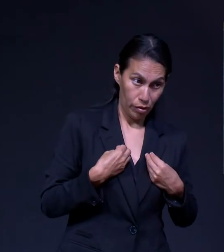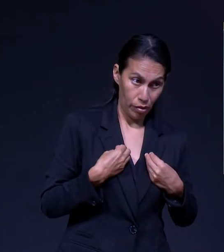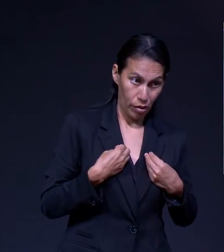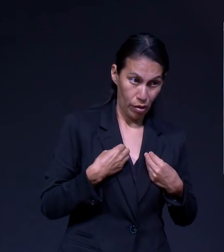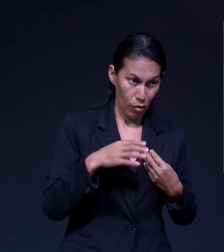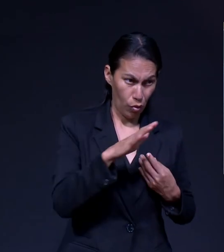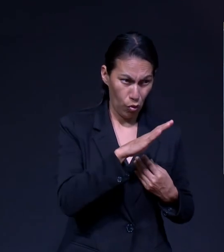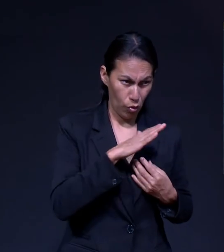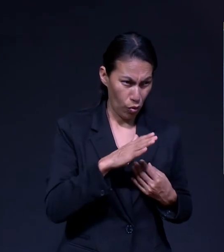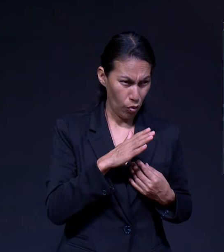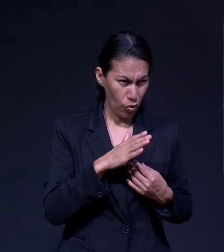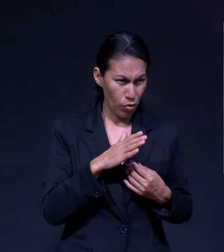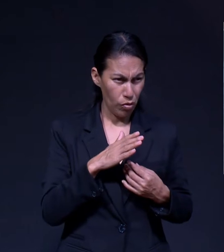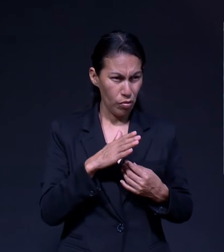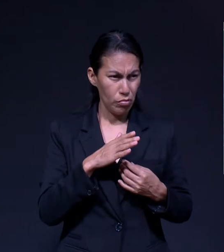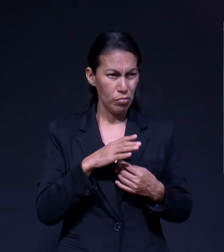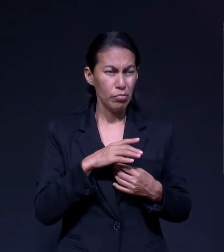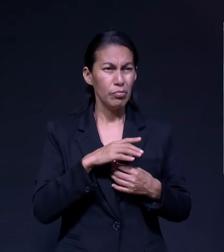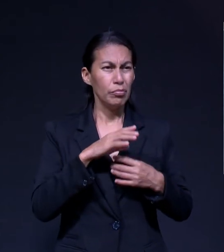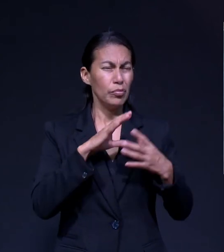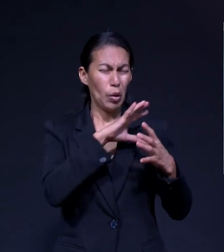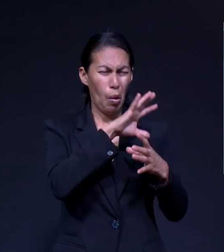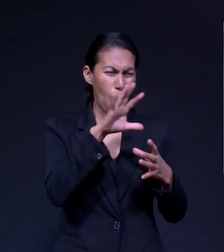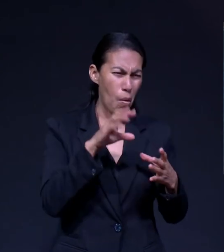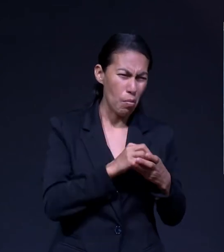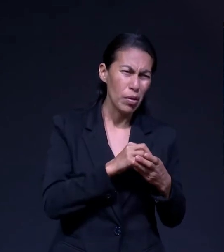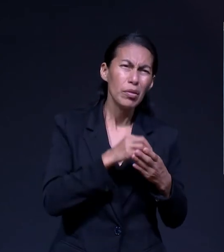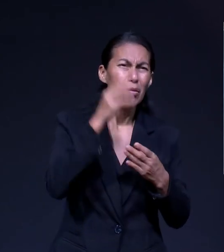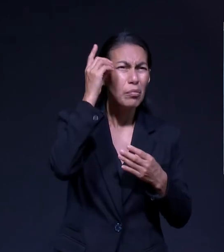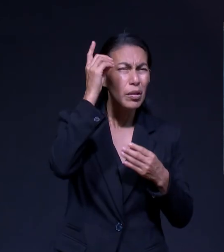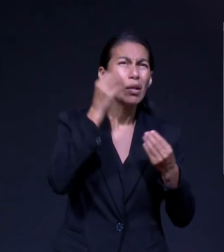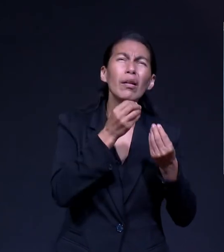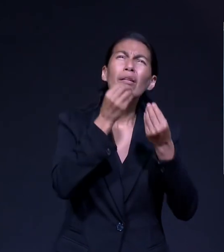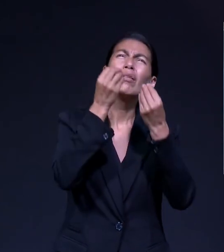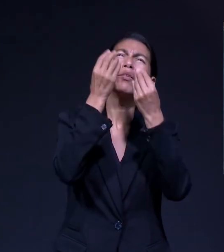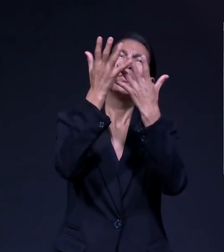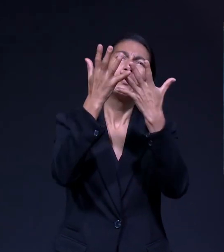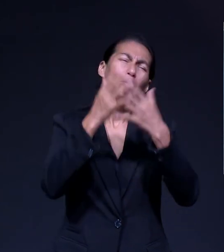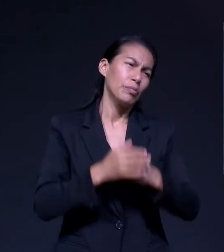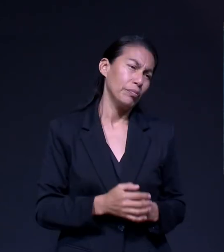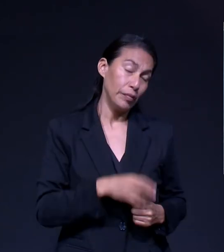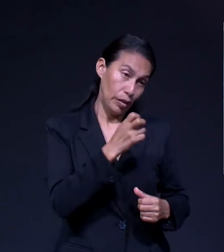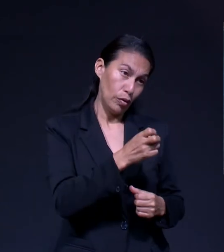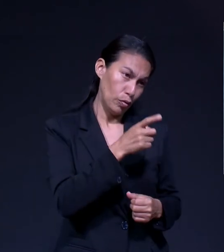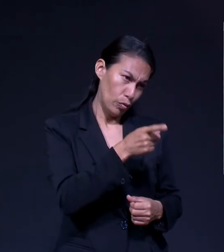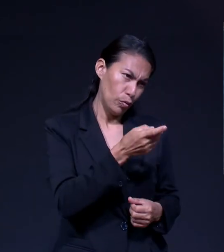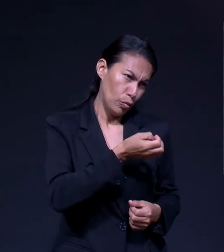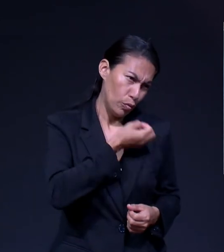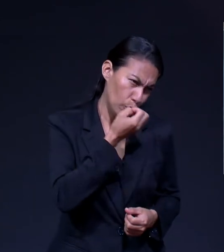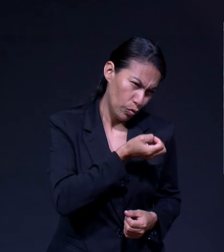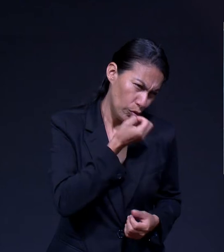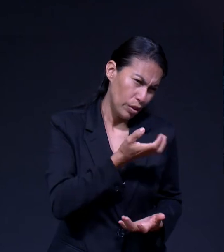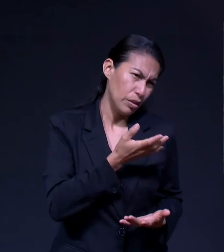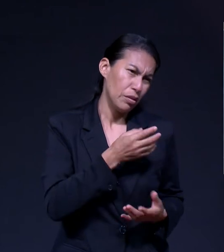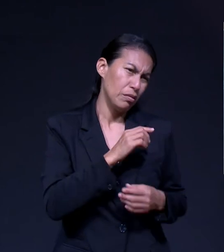ser Toda la plenitud Para gloria de Dios Y entonces puedas Decirlo eso En oración Con claridad